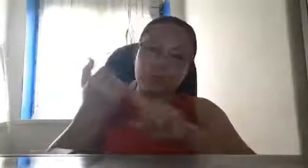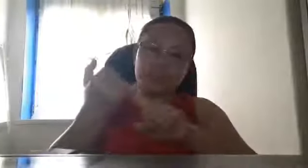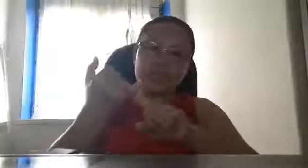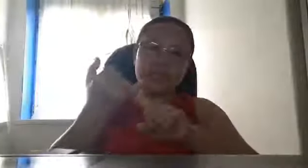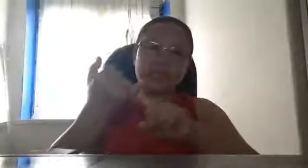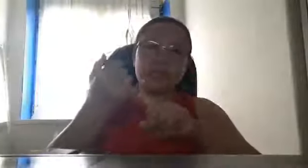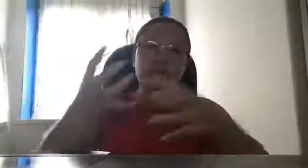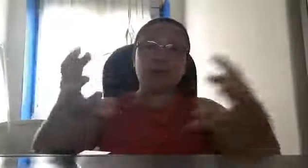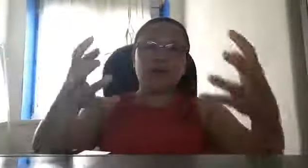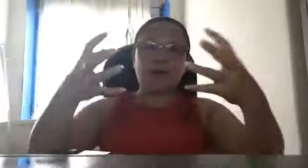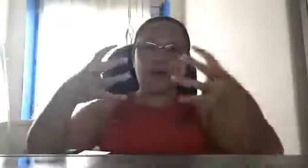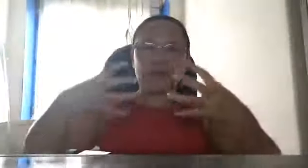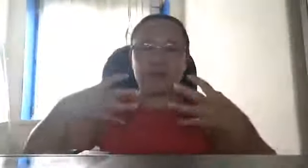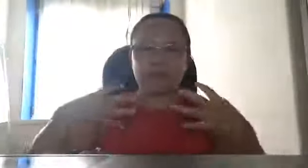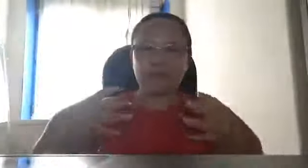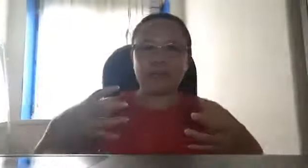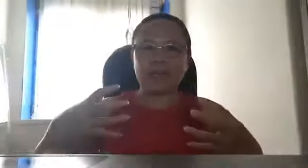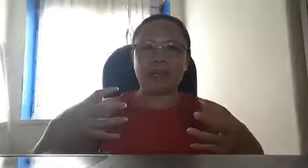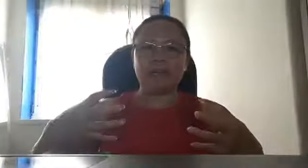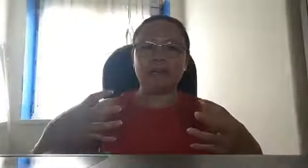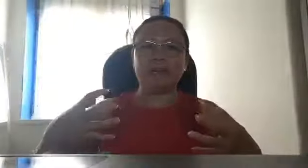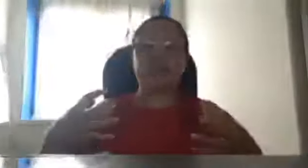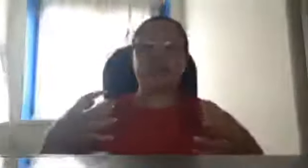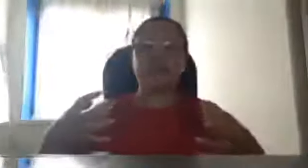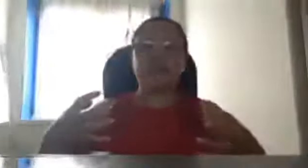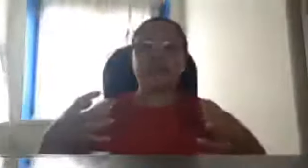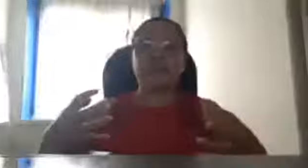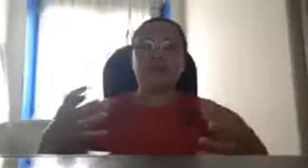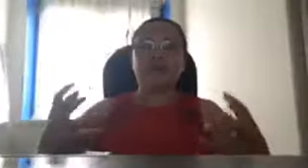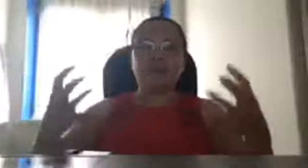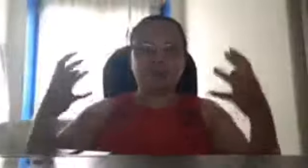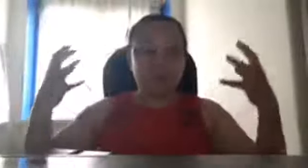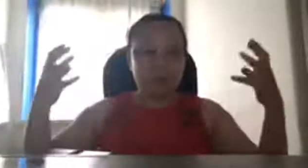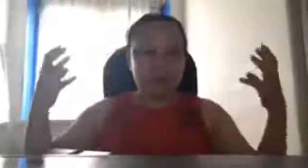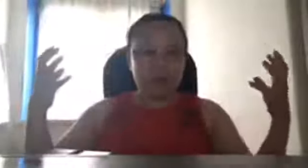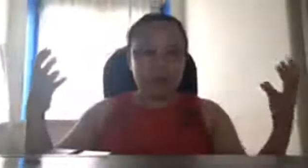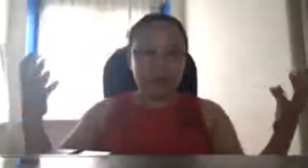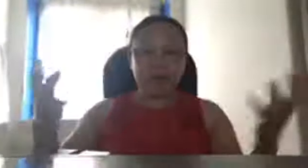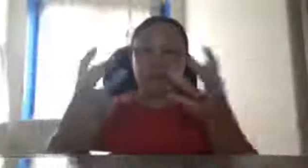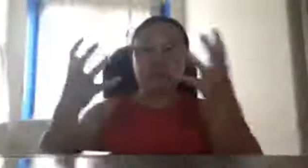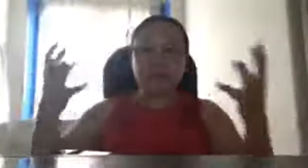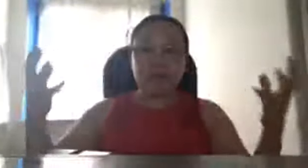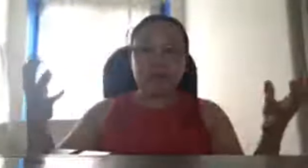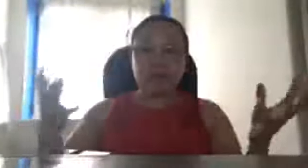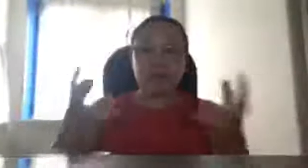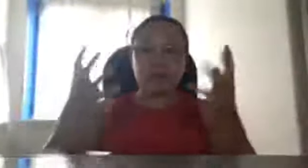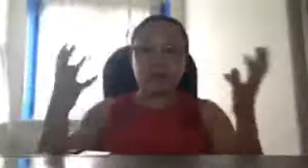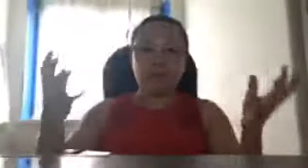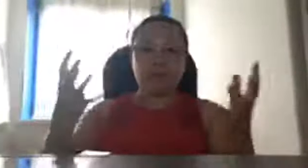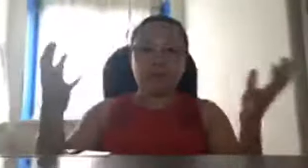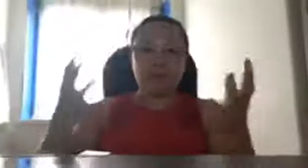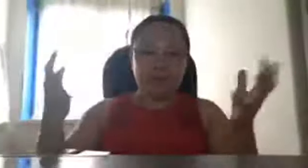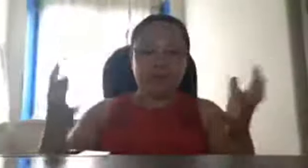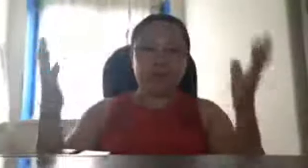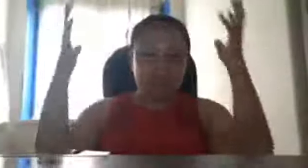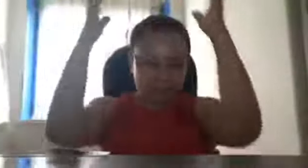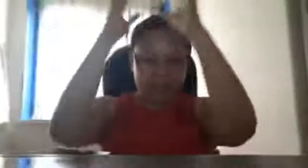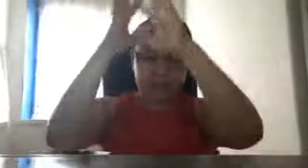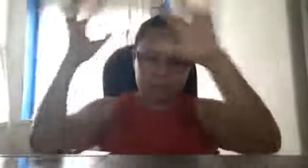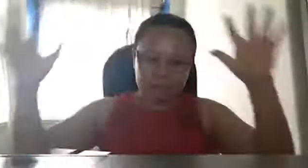order kung paano ang love of the country kung ano ang kung paano mo palagahan ang